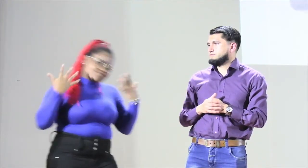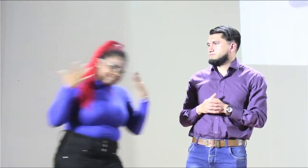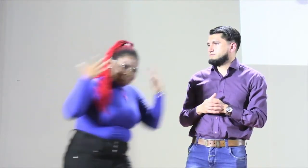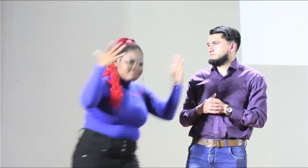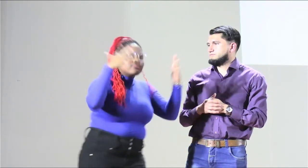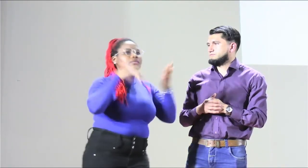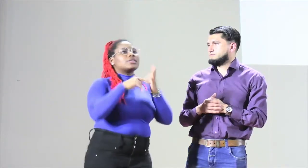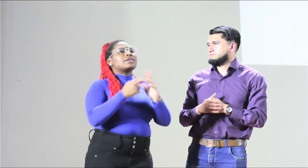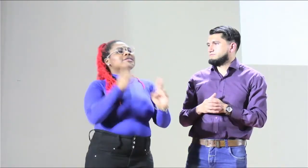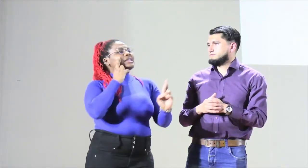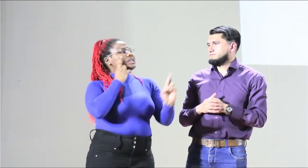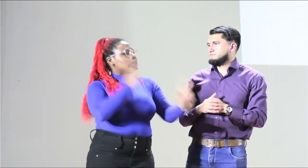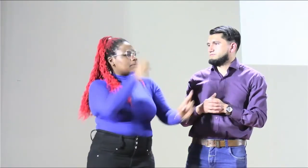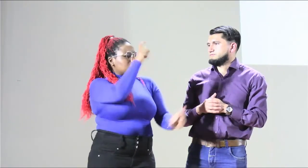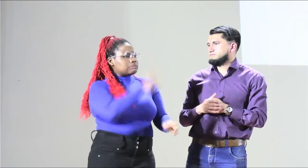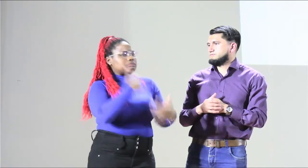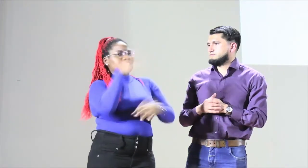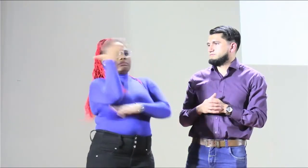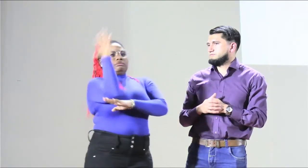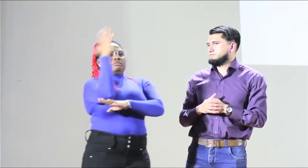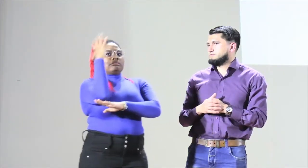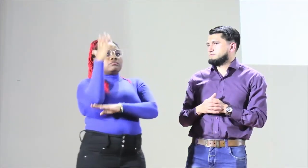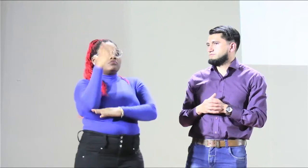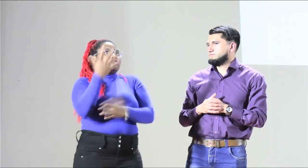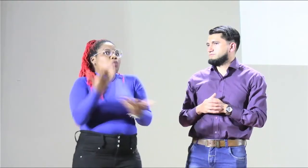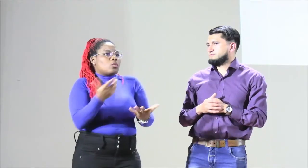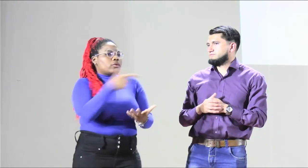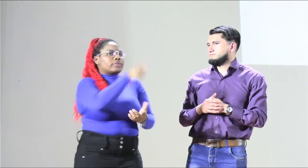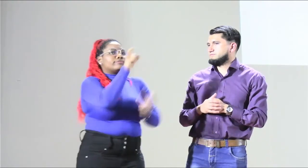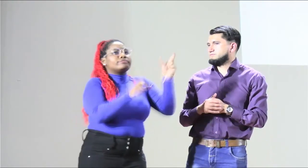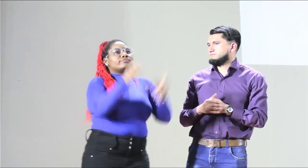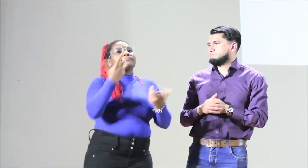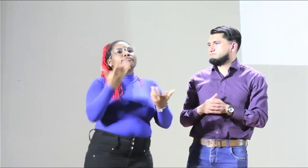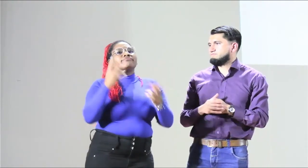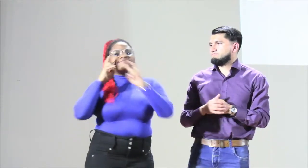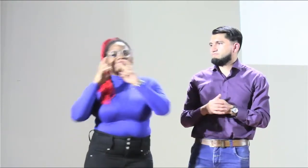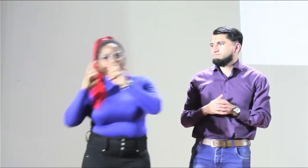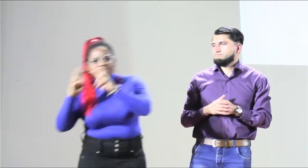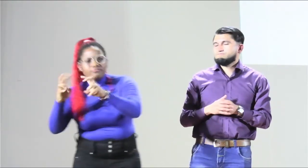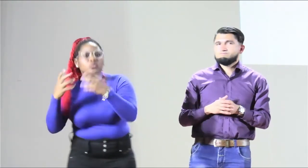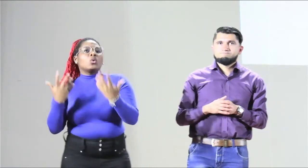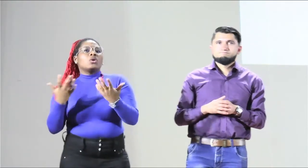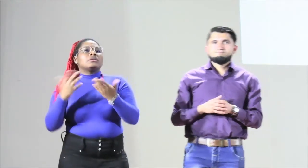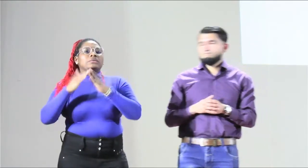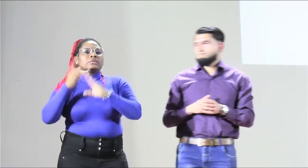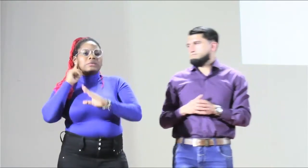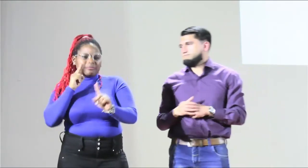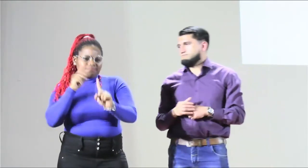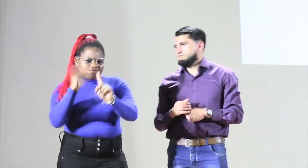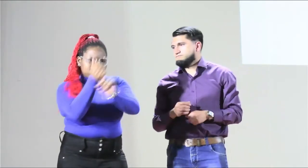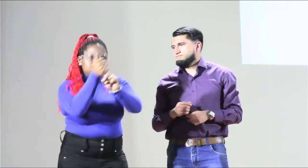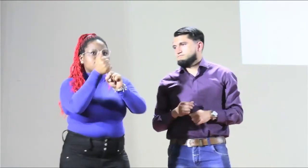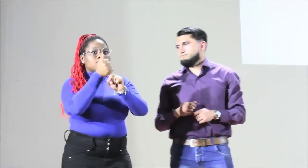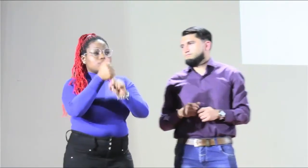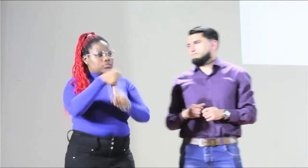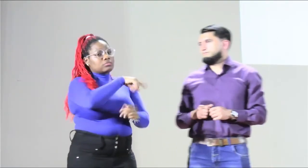se queden con la información. La idea es que se reconozca, o lo importante de este Congreso es